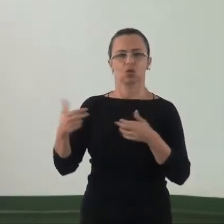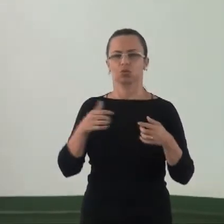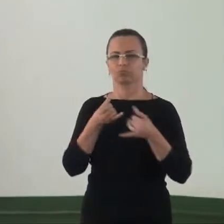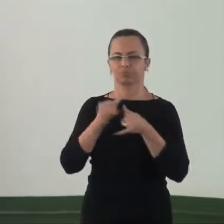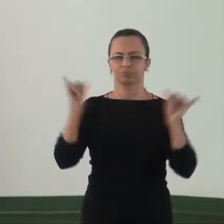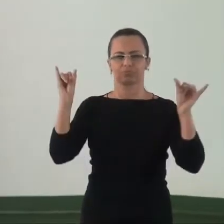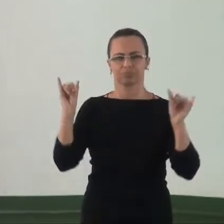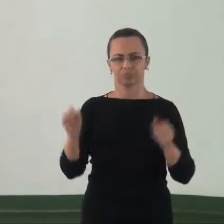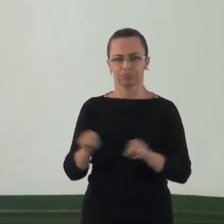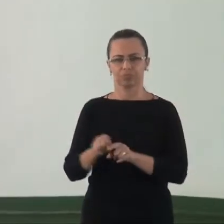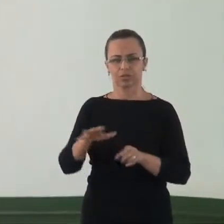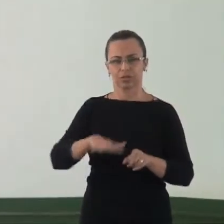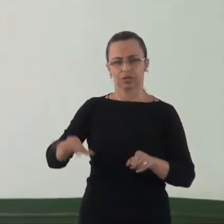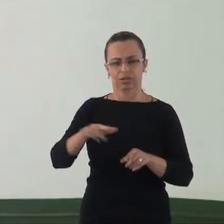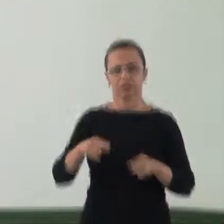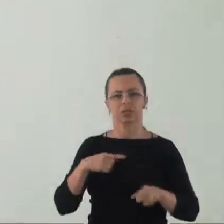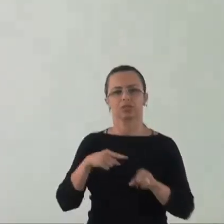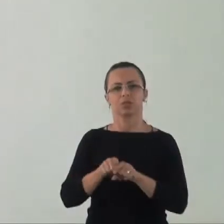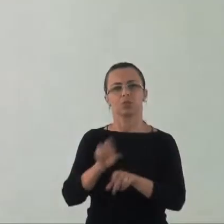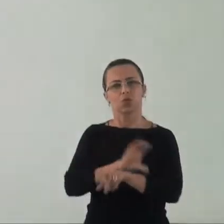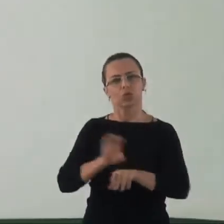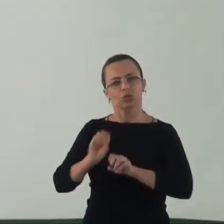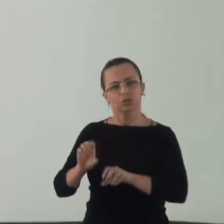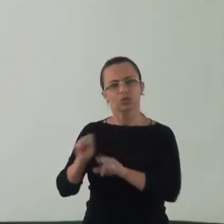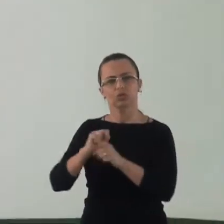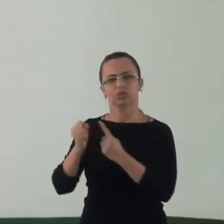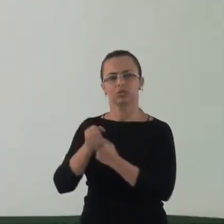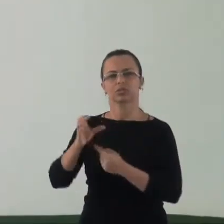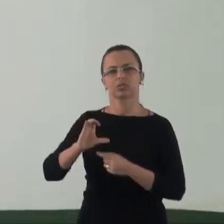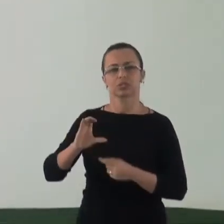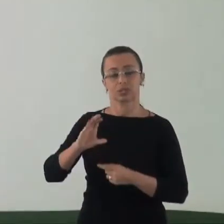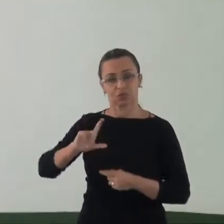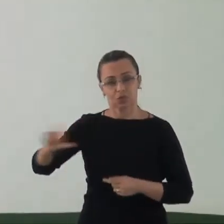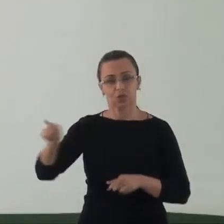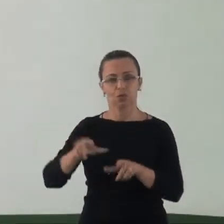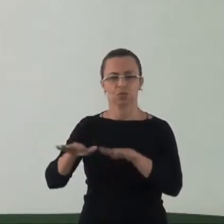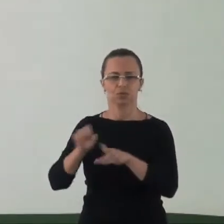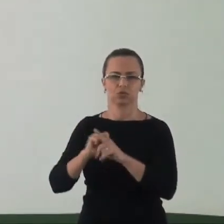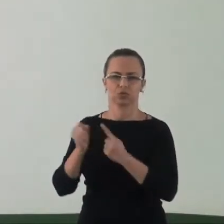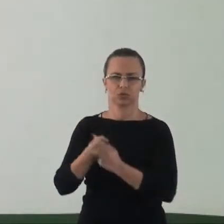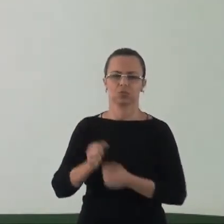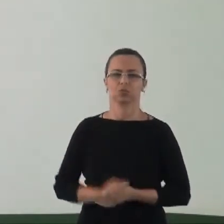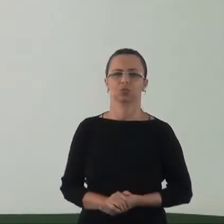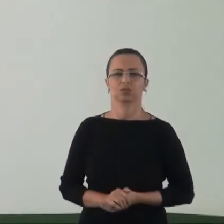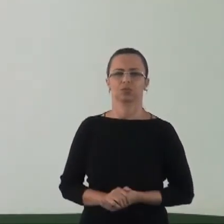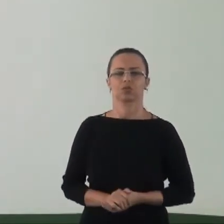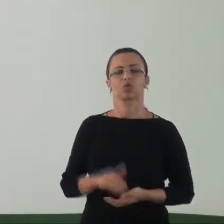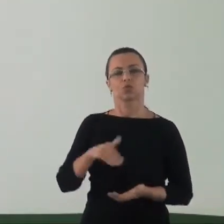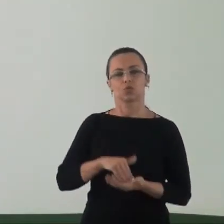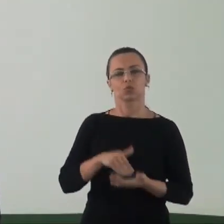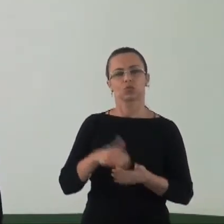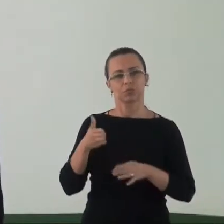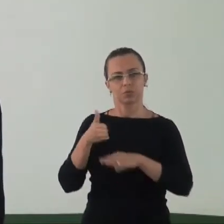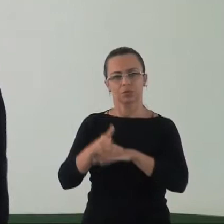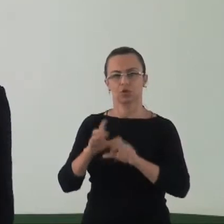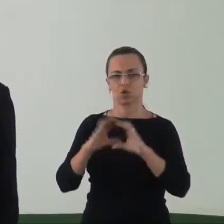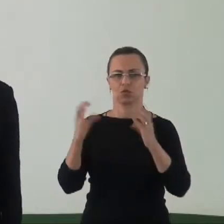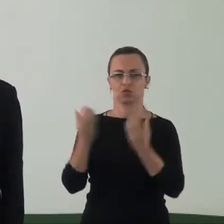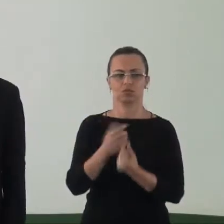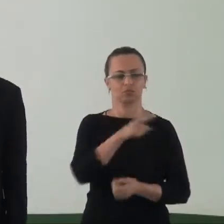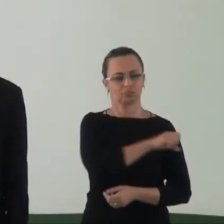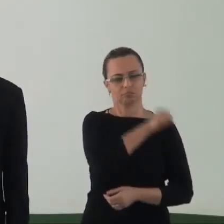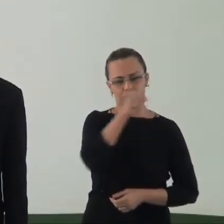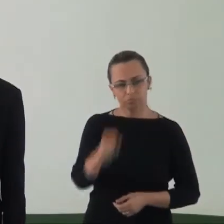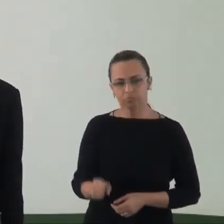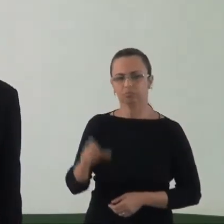e cursos promovidos por entidades da sociedade civil e movimentos sociais e por último participação de conferências como observador